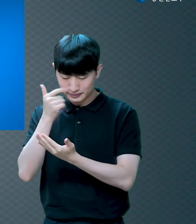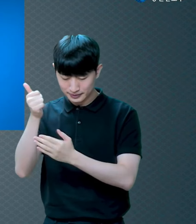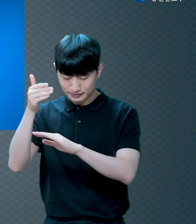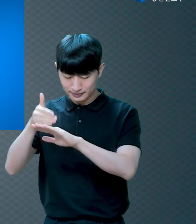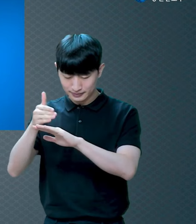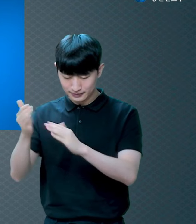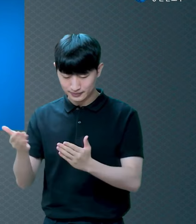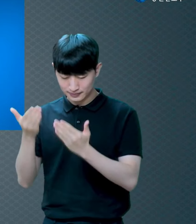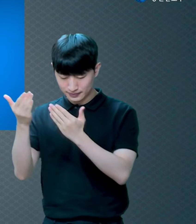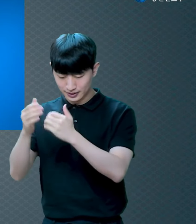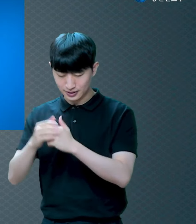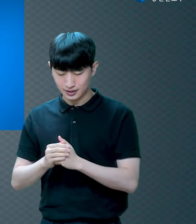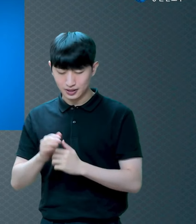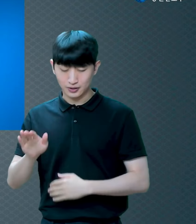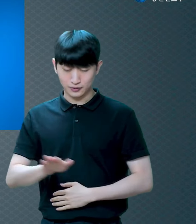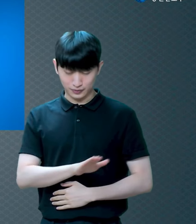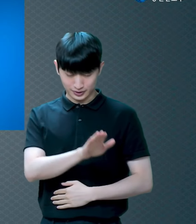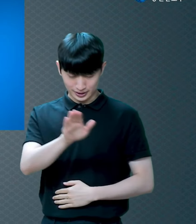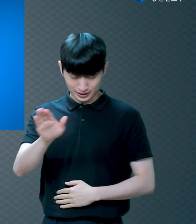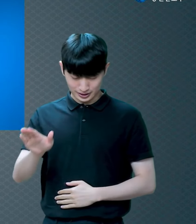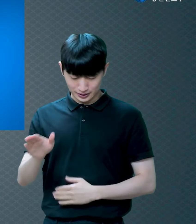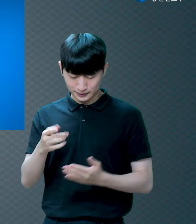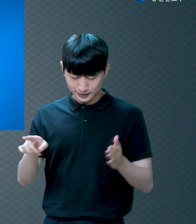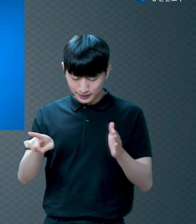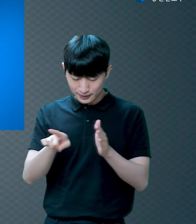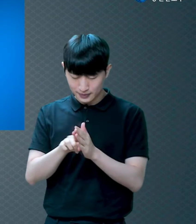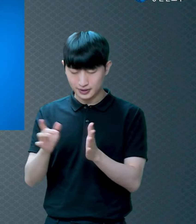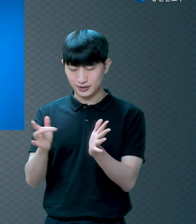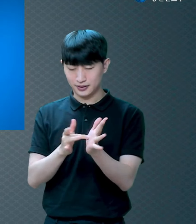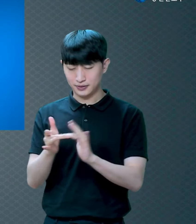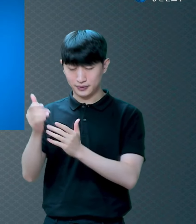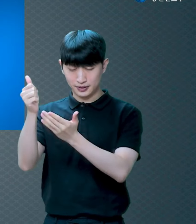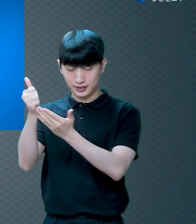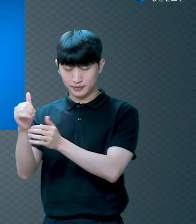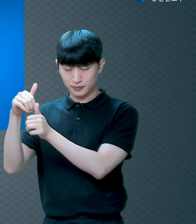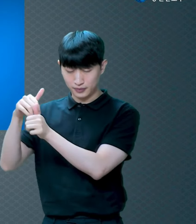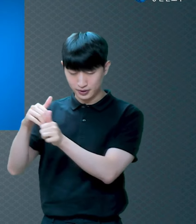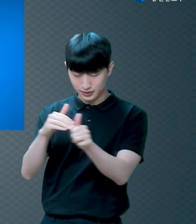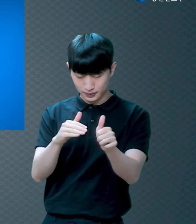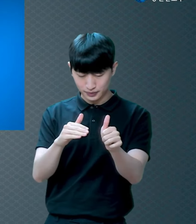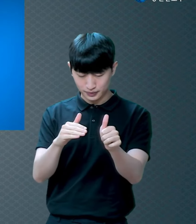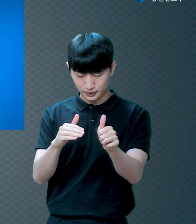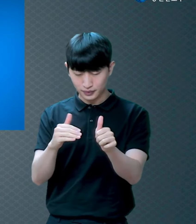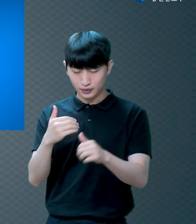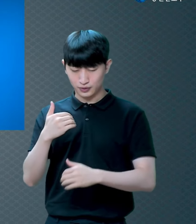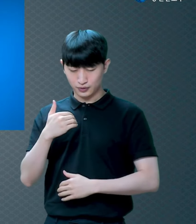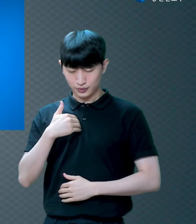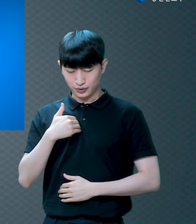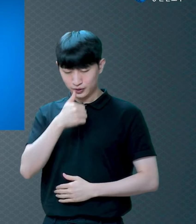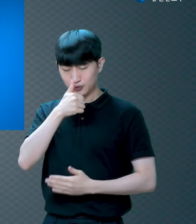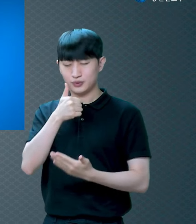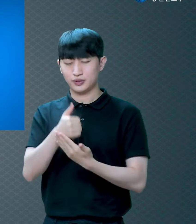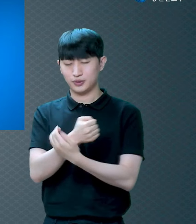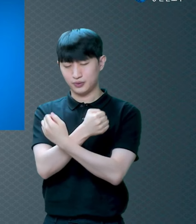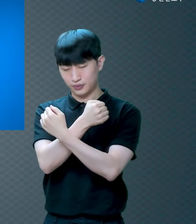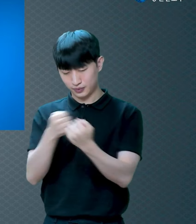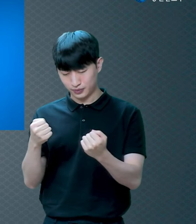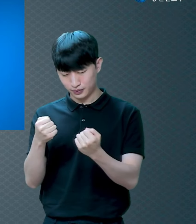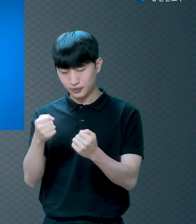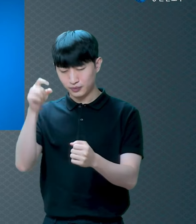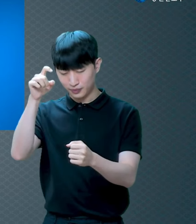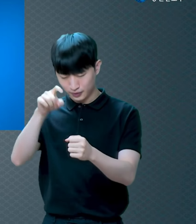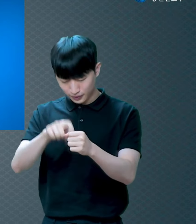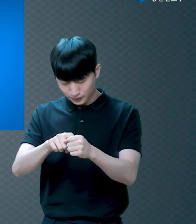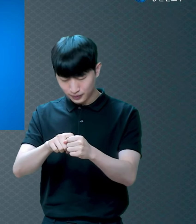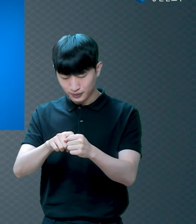예수님 보내주시고 또 우리의 죄를 용서해 주시기 위해서 하나님의